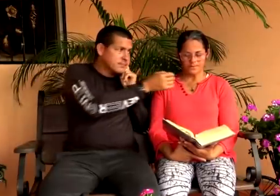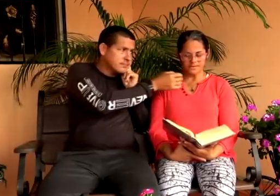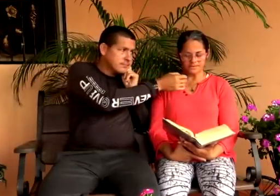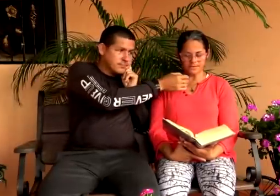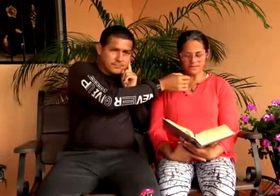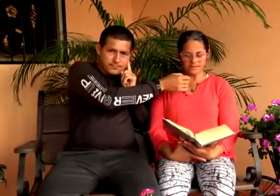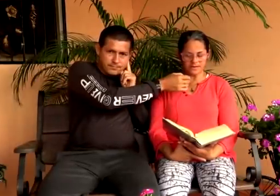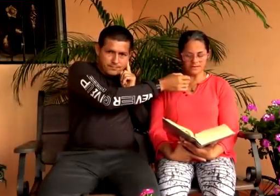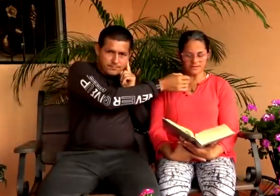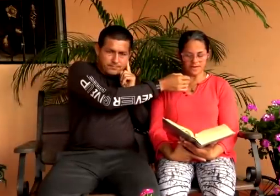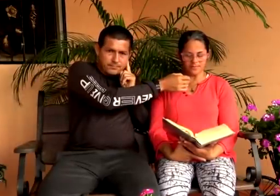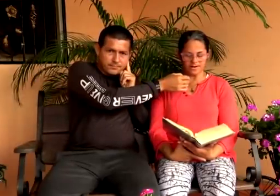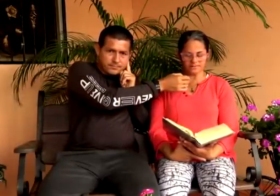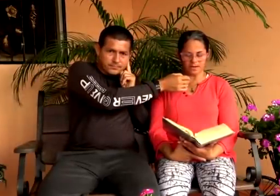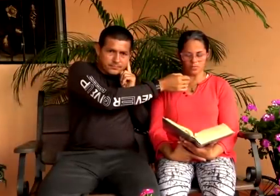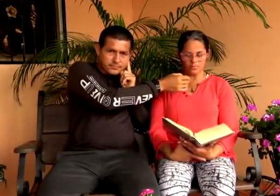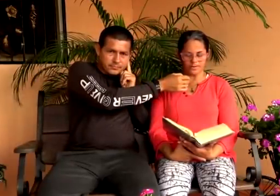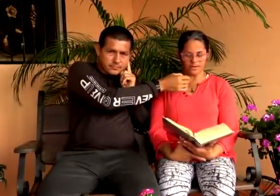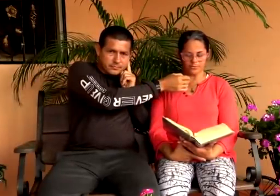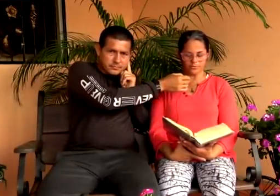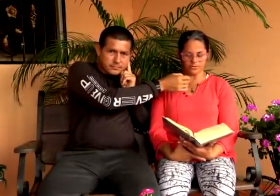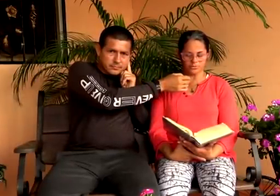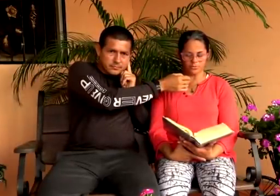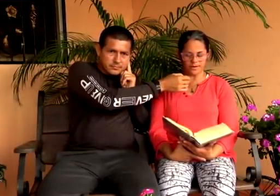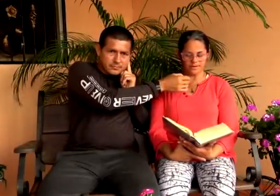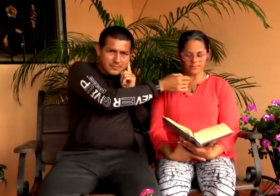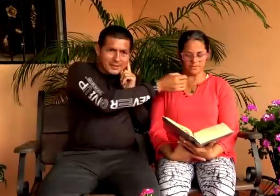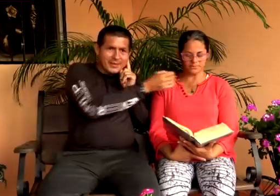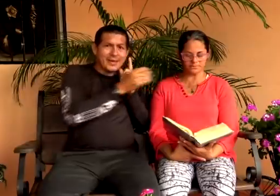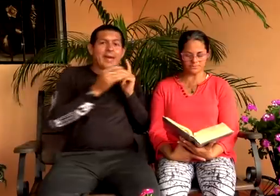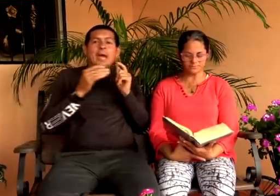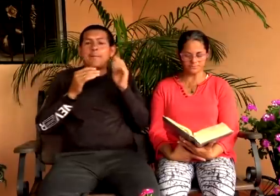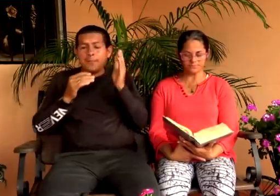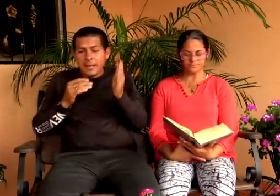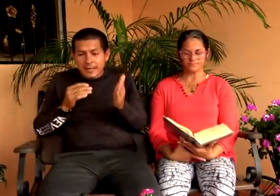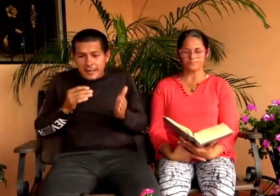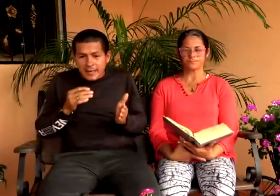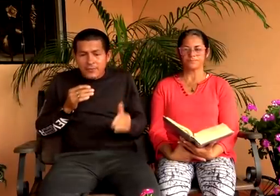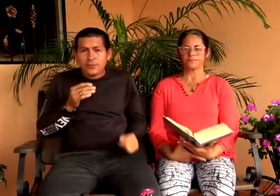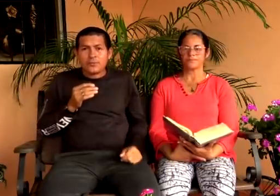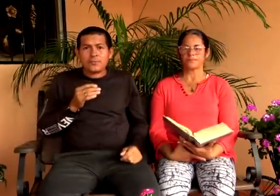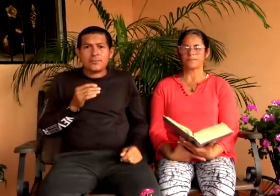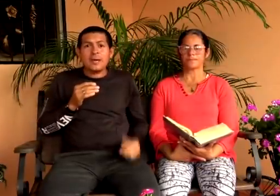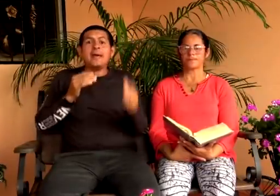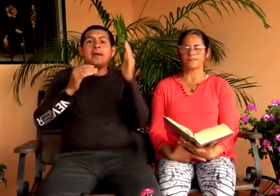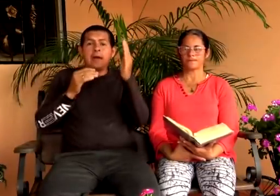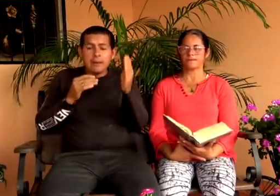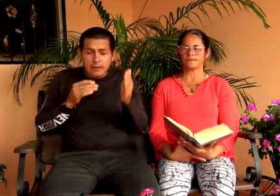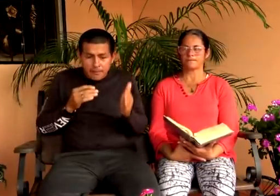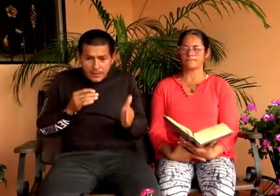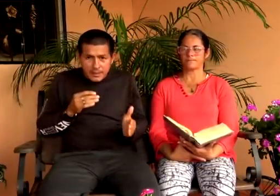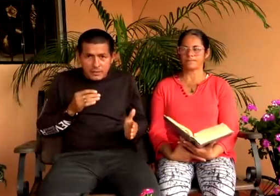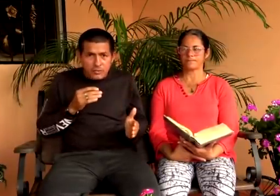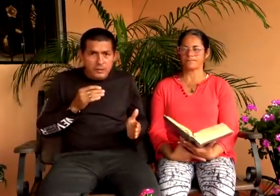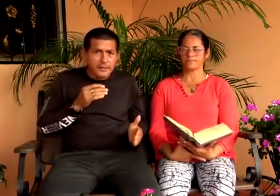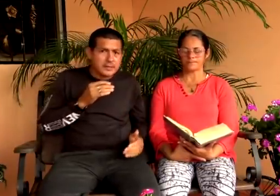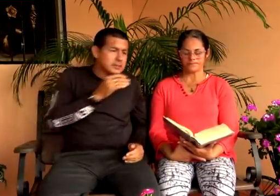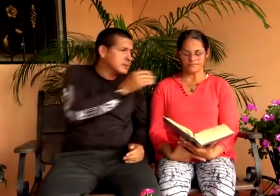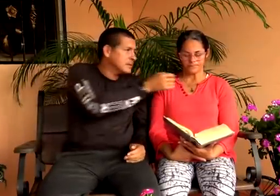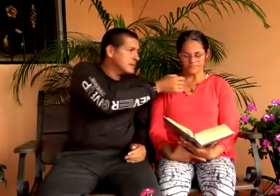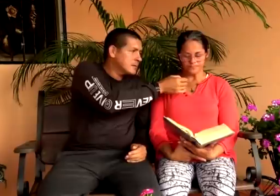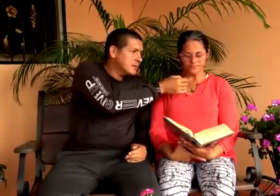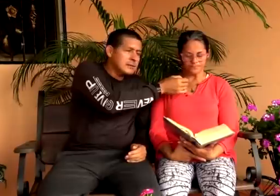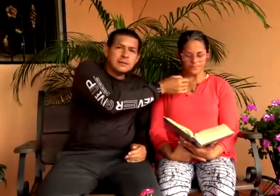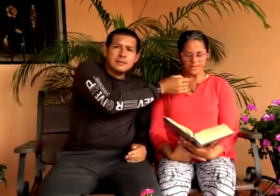piensen que el que aparta a un pecador de su mal camino es pecado es pecado otra